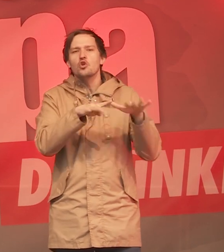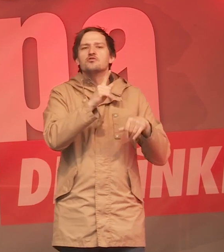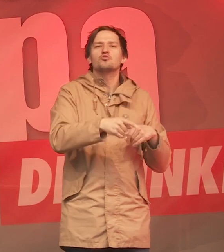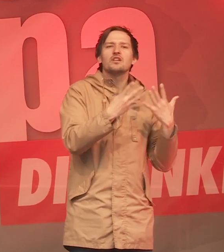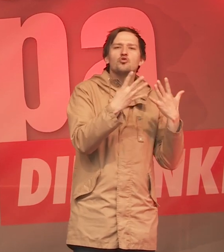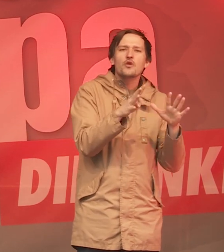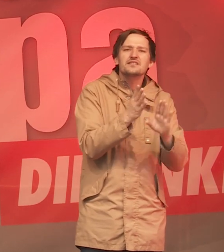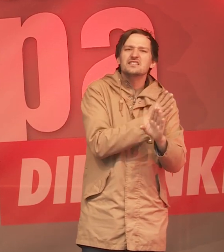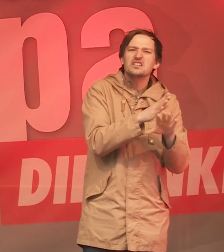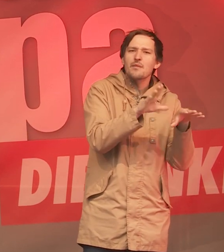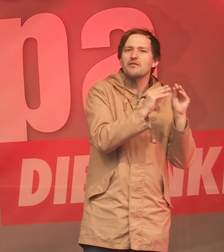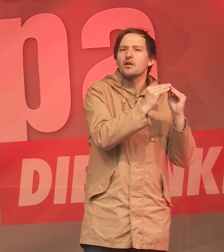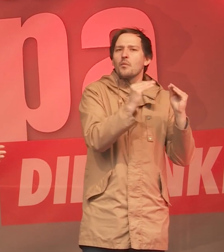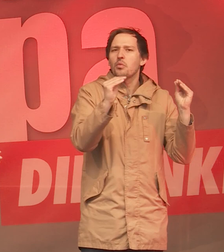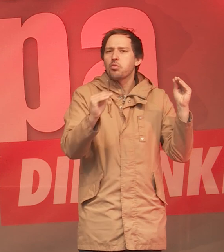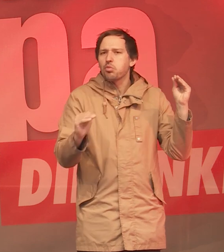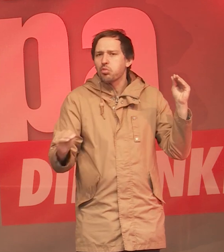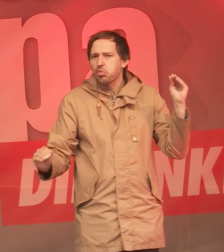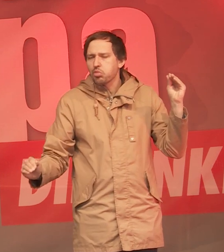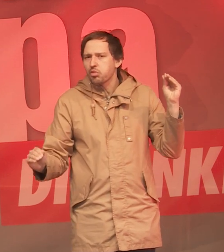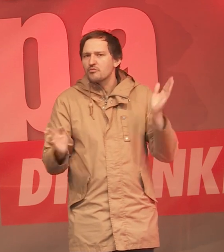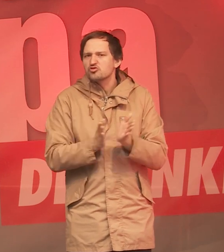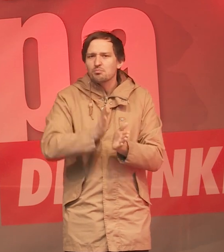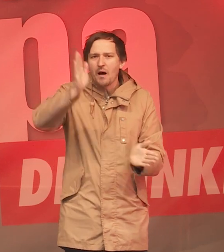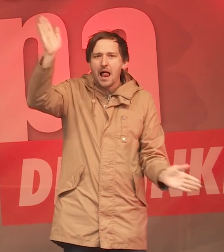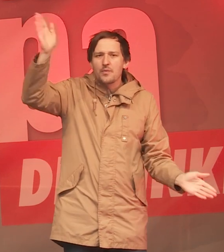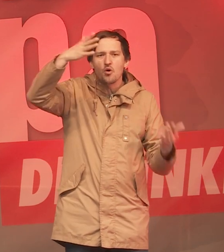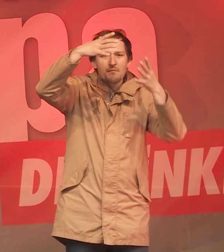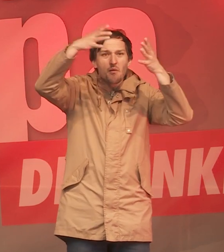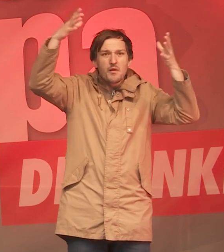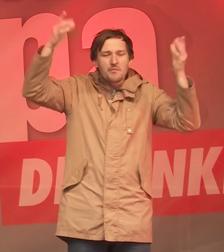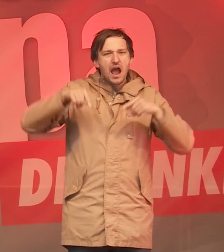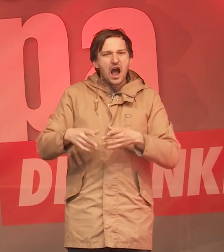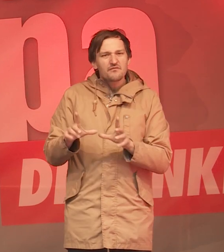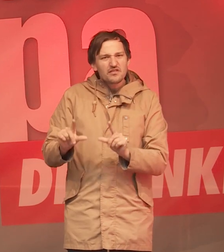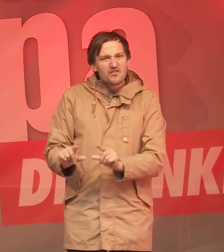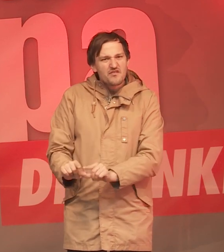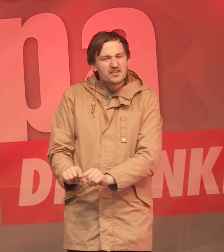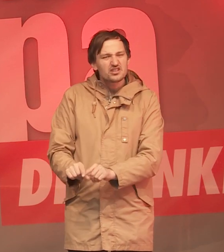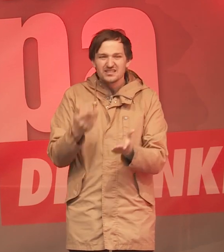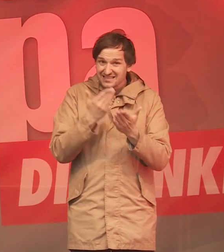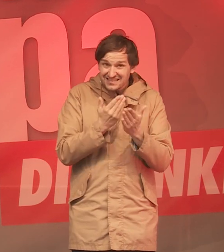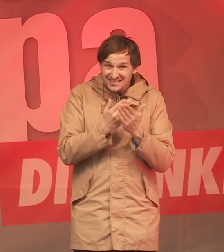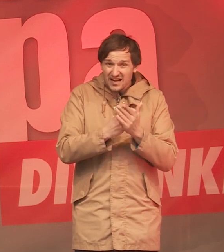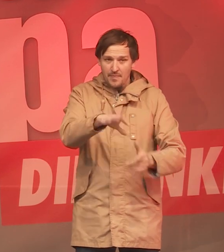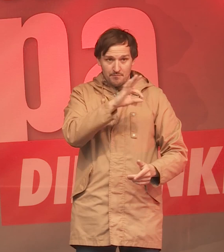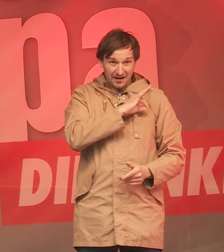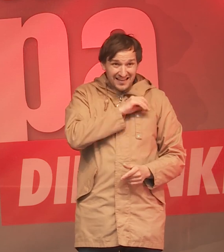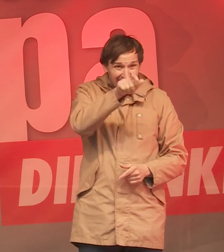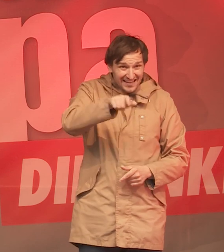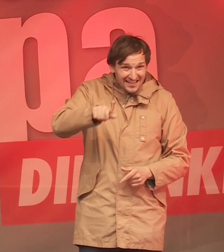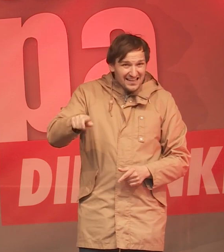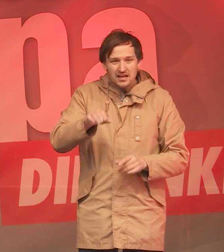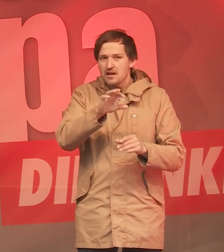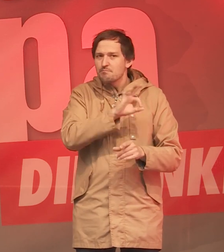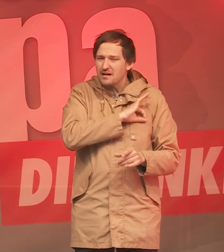90er Jahre. Das ist doch eine dramatische Spaltung. Und das ist doch ein Armutszeugnis für all die Parteien, die in